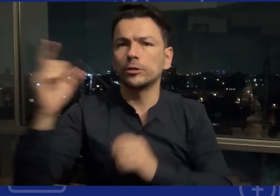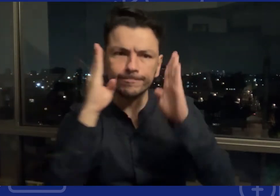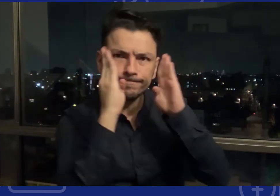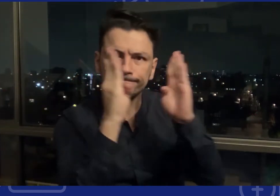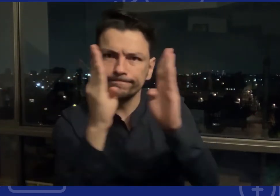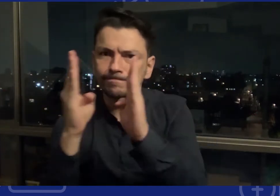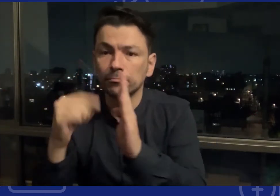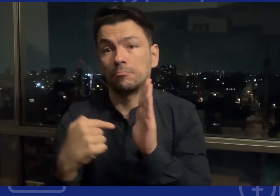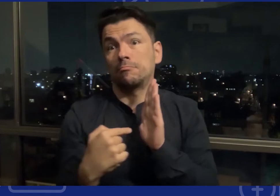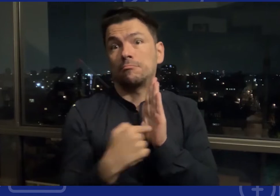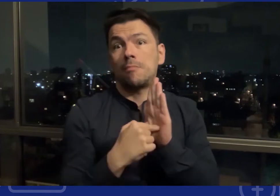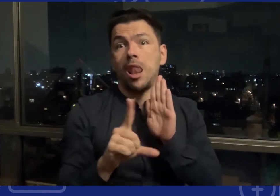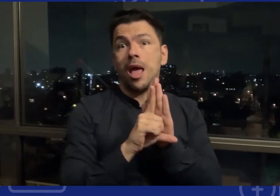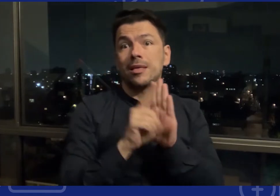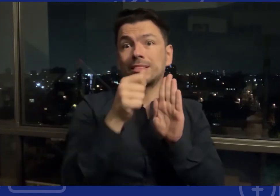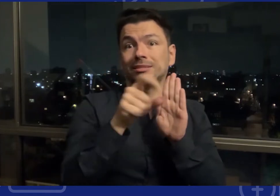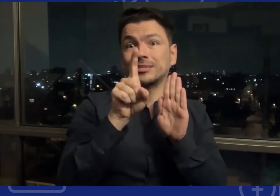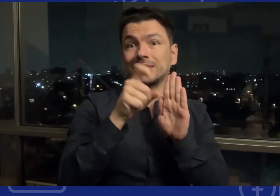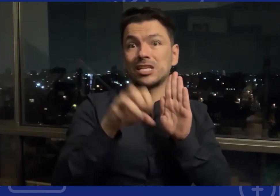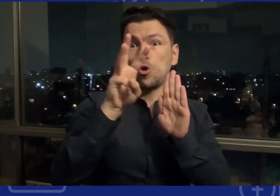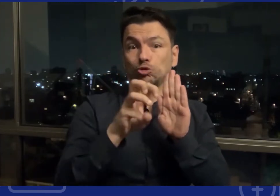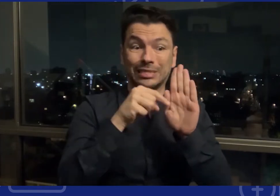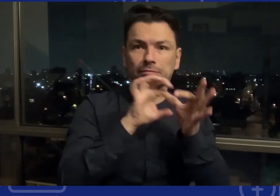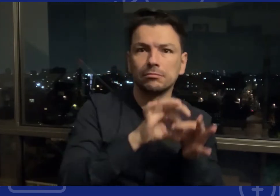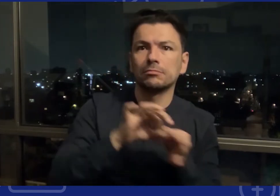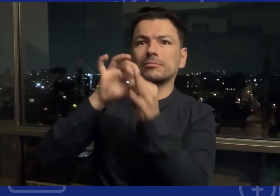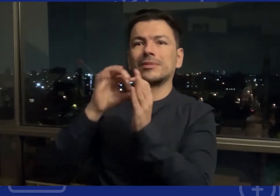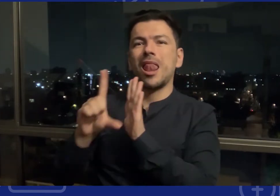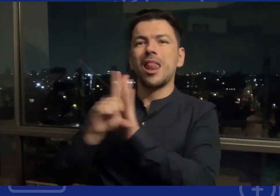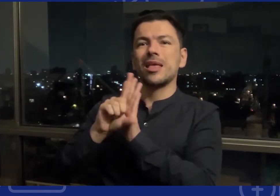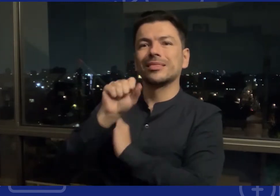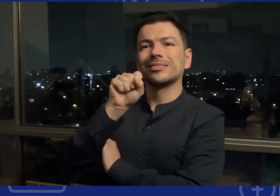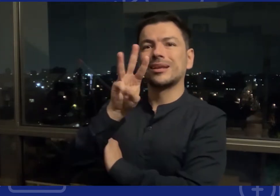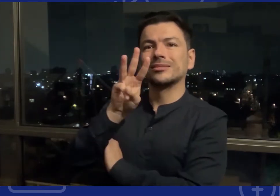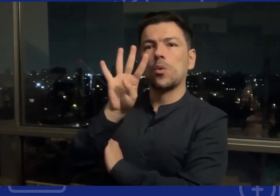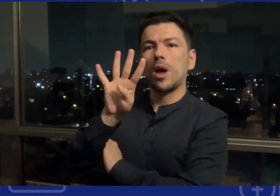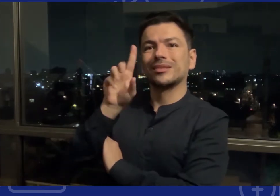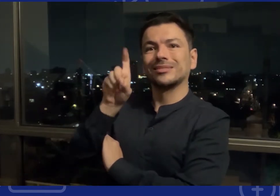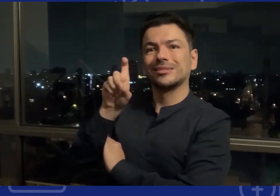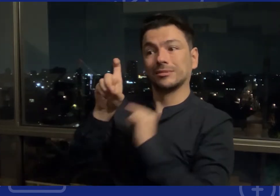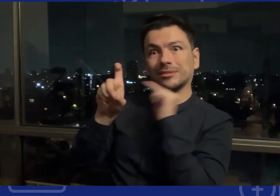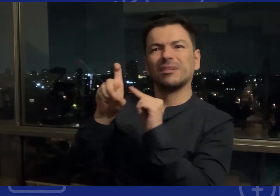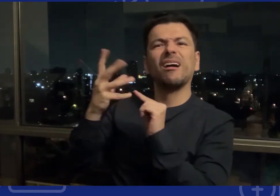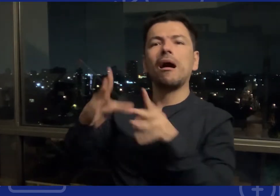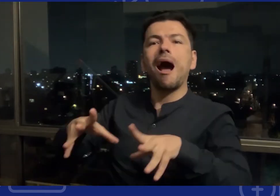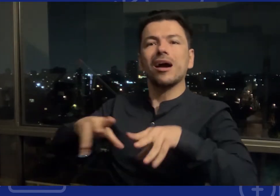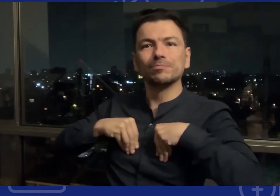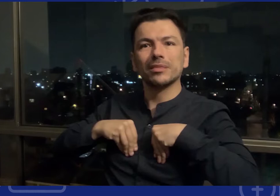Se establecen disposiciones para garantizar el pleno ejercicio de los derechos de las personas con discapacidad a partir de la Ley 16